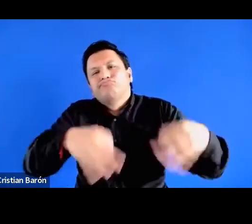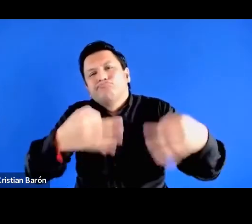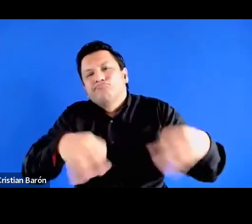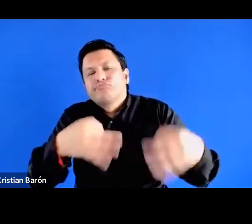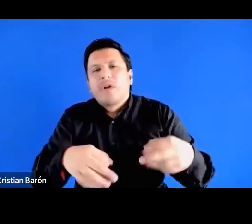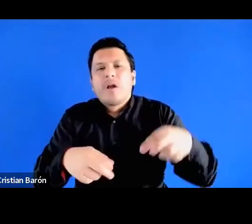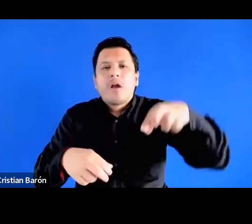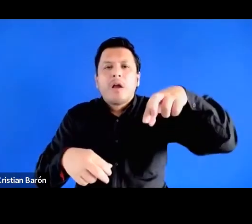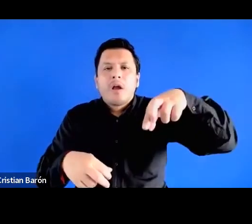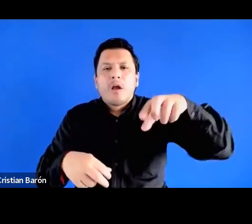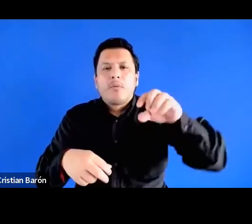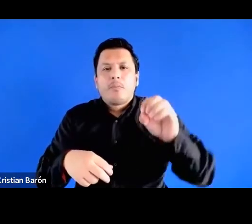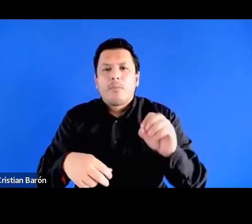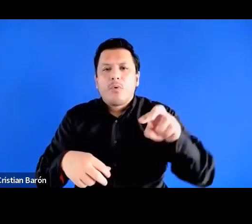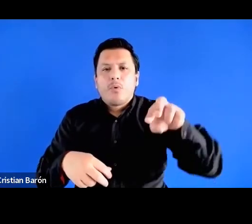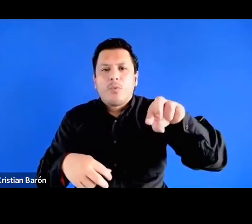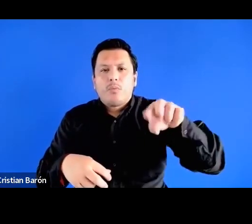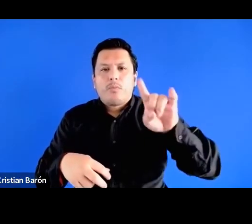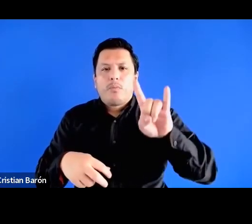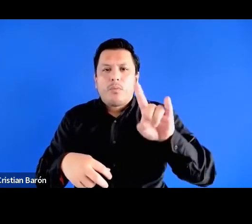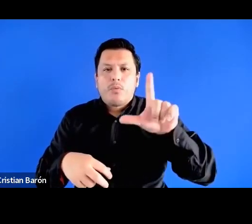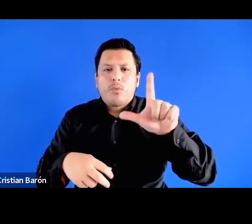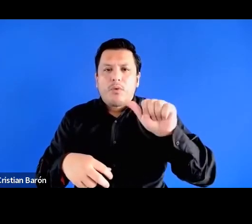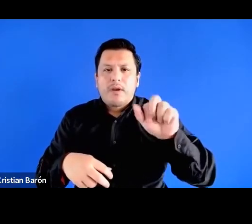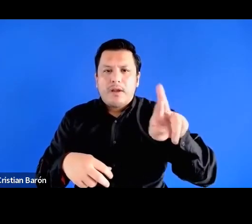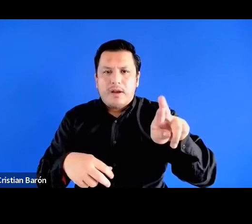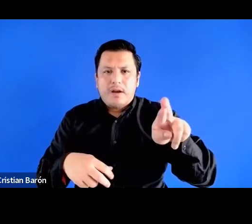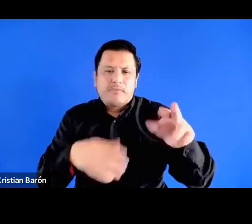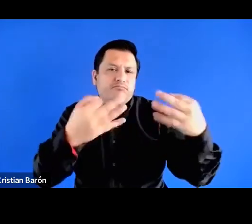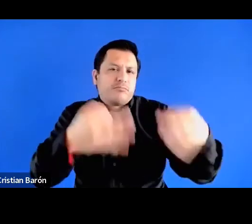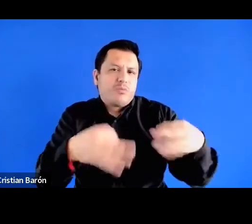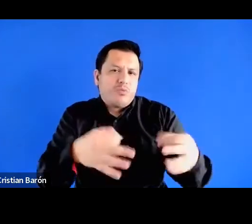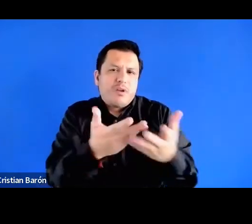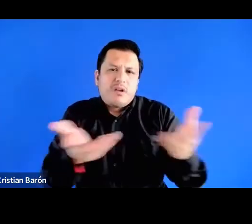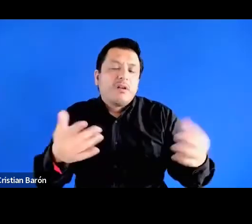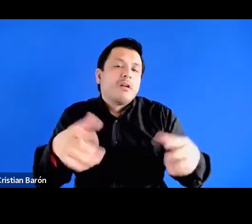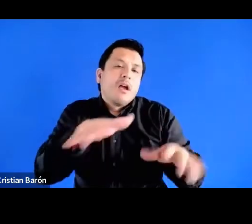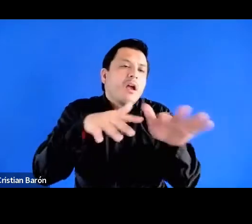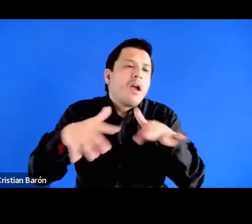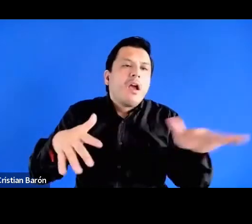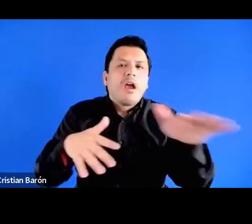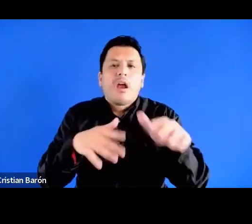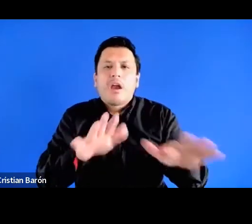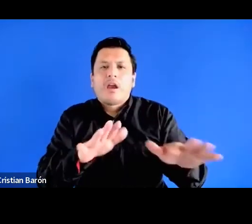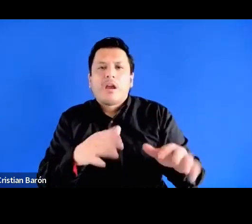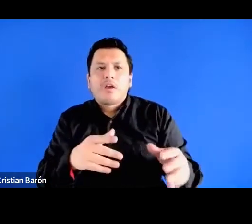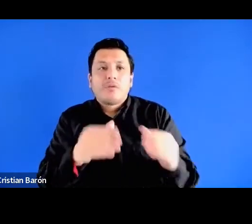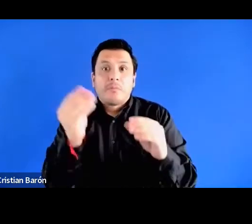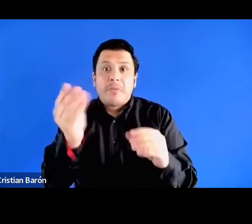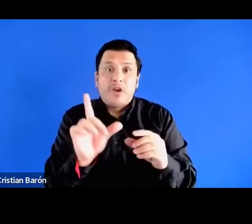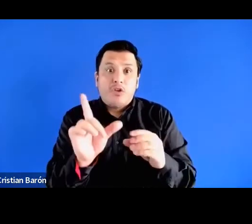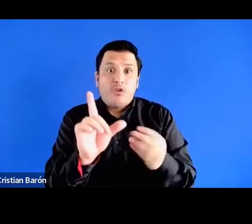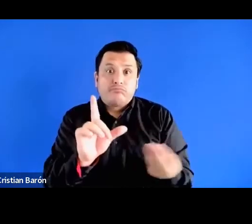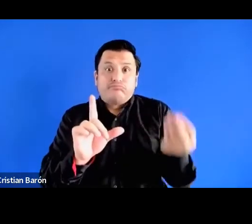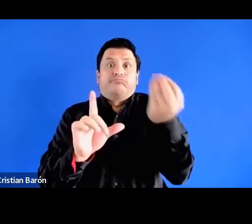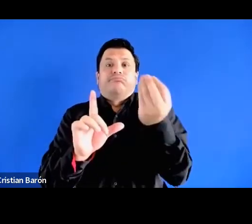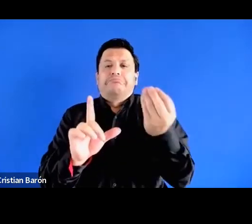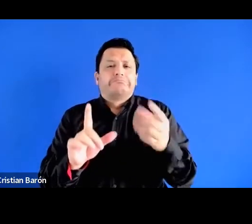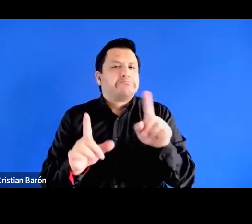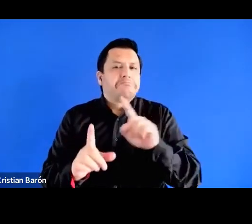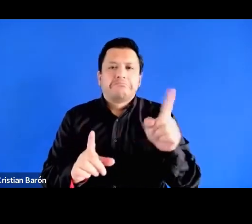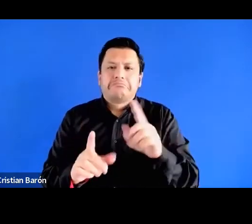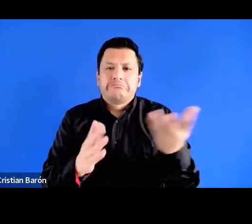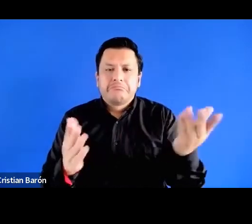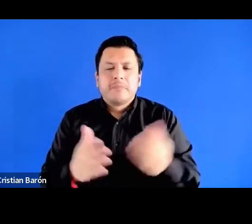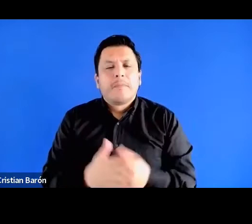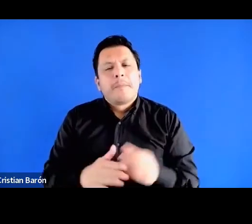no era fundamental en el posicionamiento de la mayoría de estas personas ¿no? y esto como